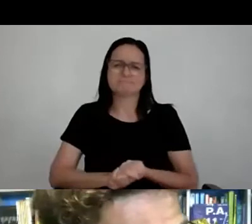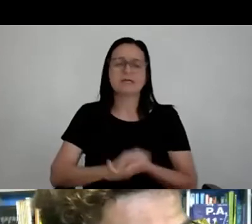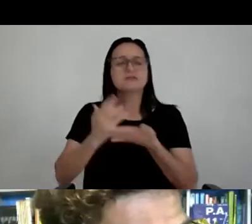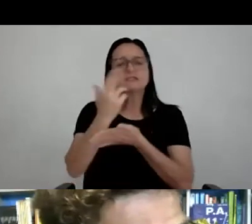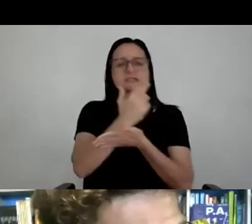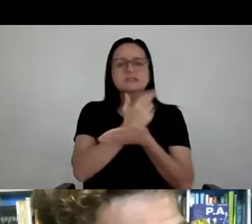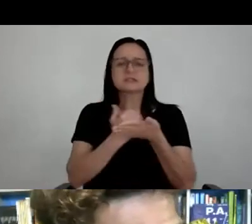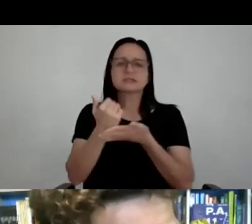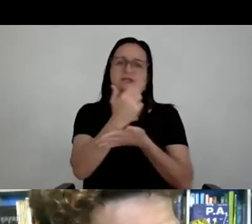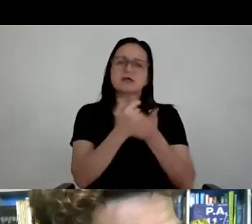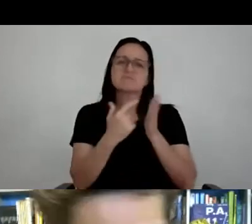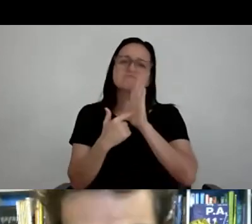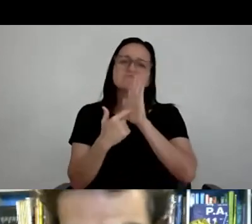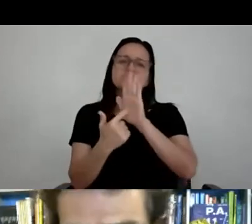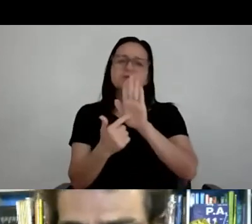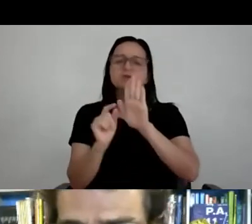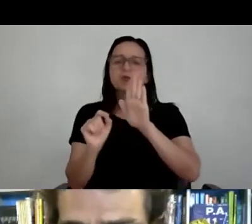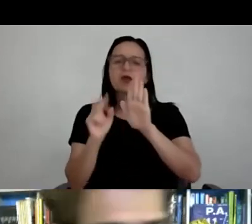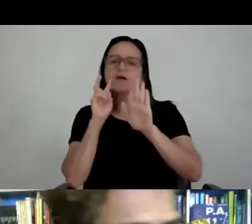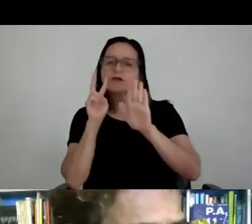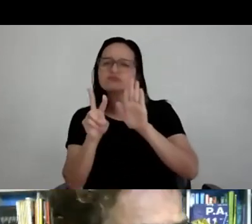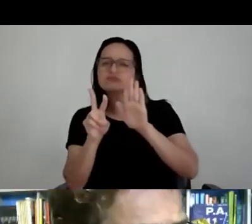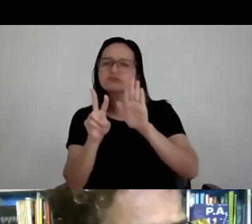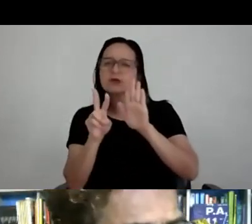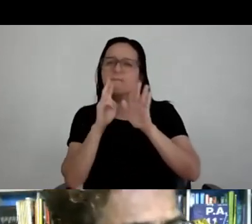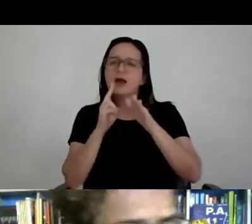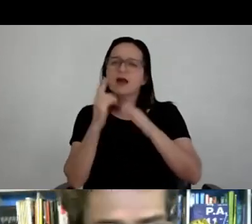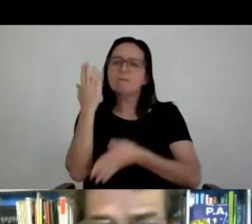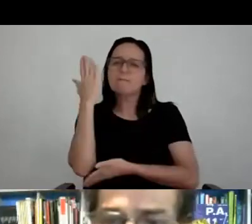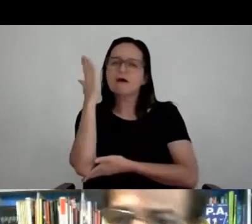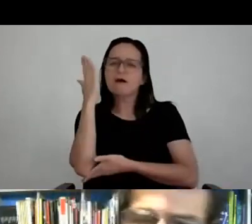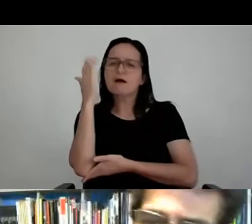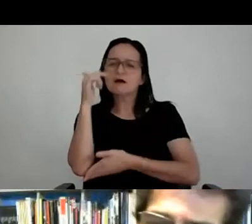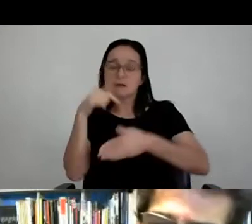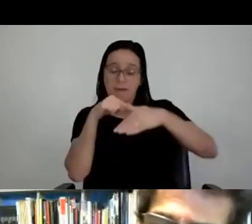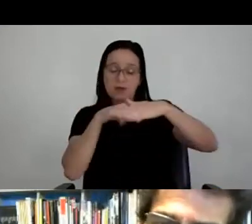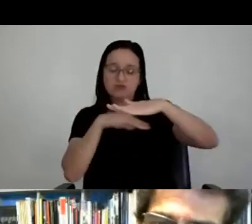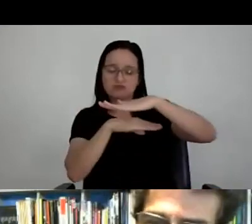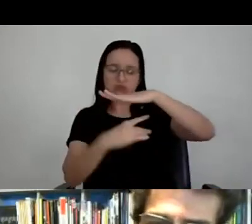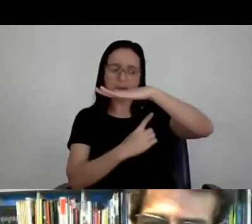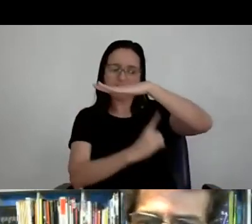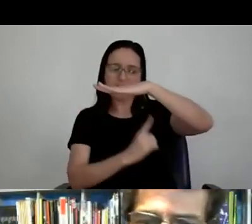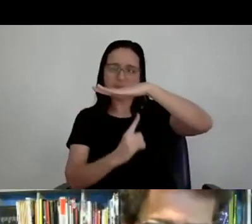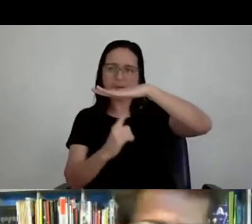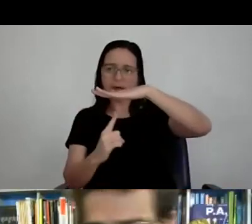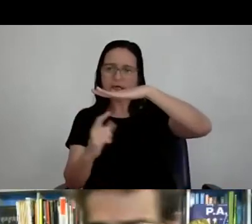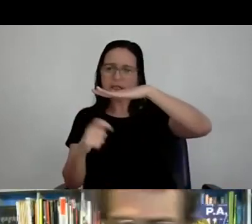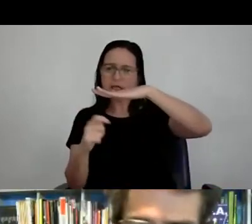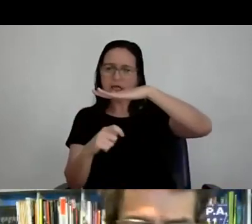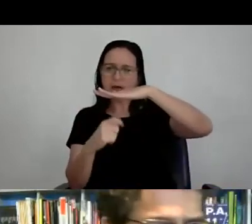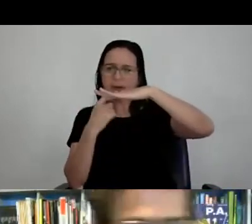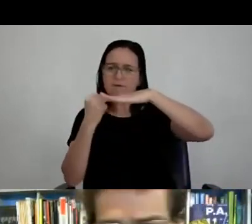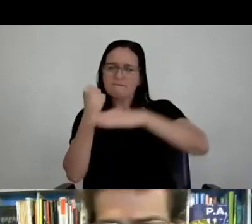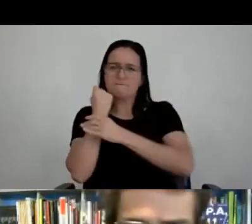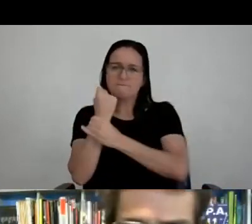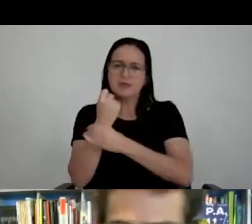propôs colocar umas estacas no fundo para segurar o negócio. Estão vendo as estacas embaixo? Mas aí vimos que não dava, porque, óbvio, a gente ia mudar de um lugar